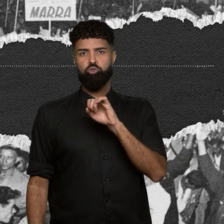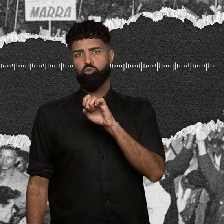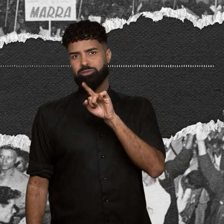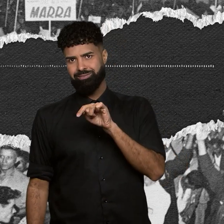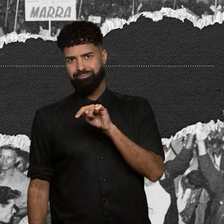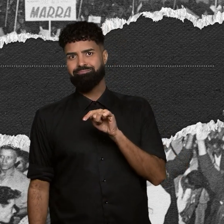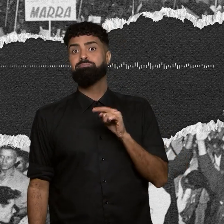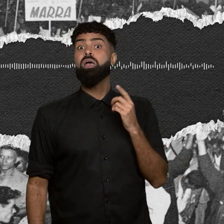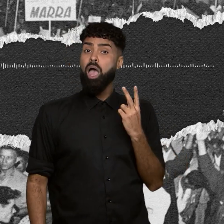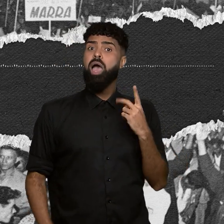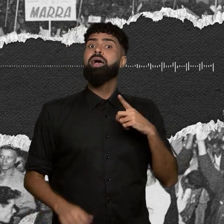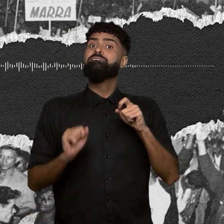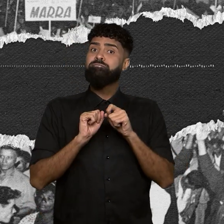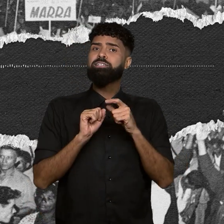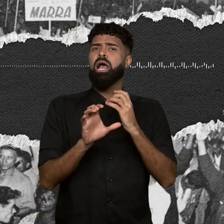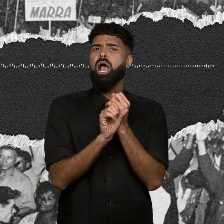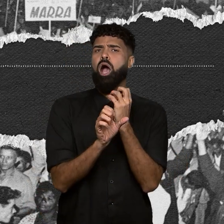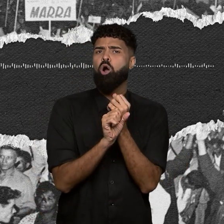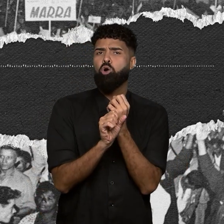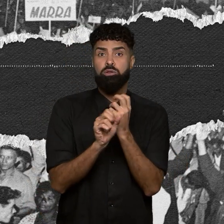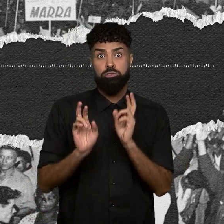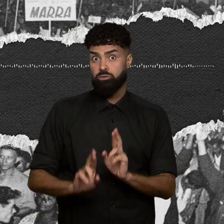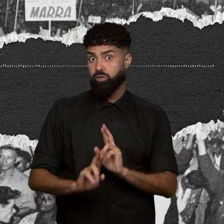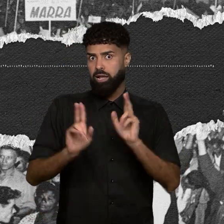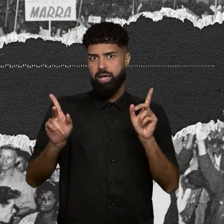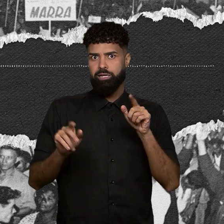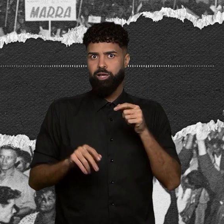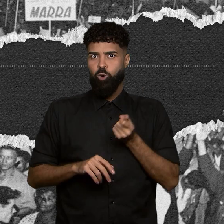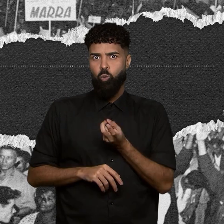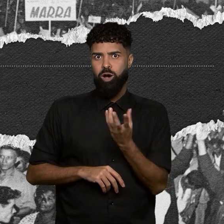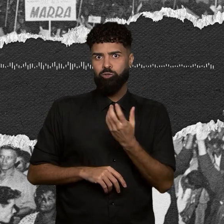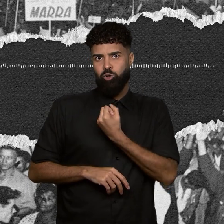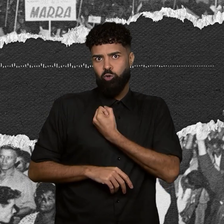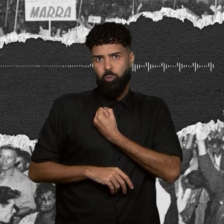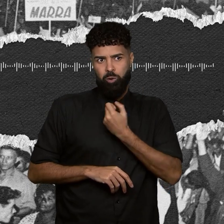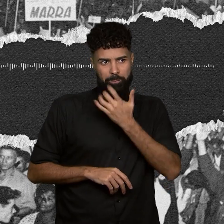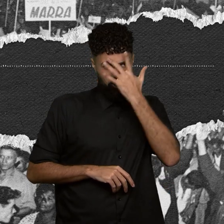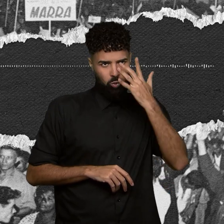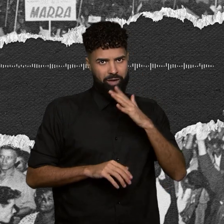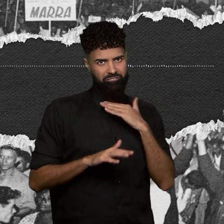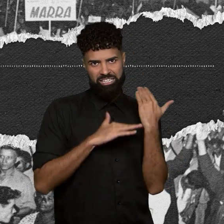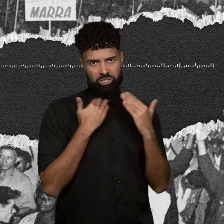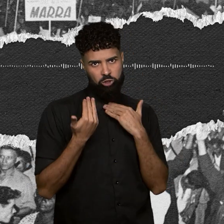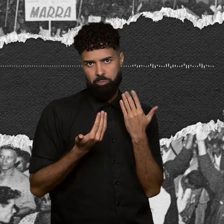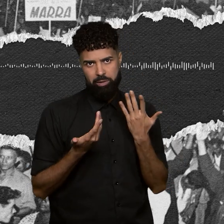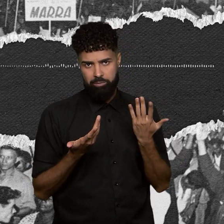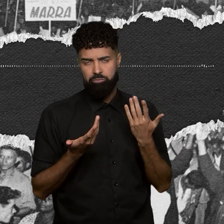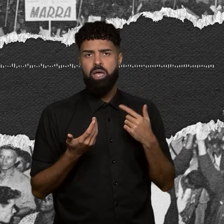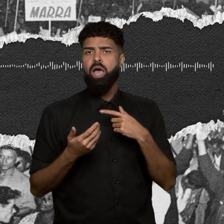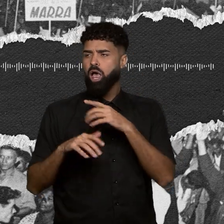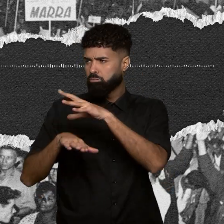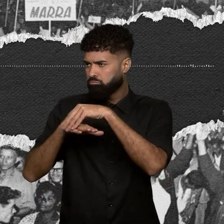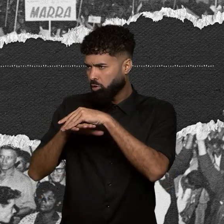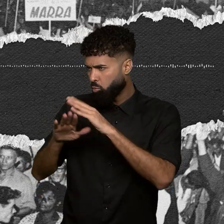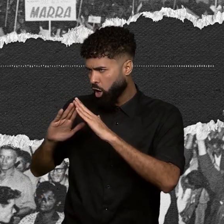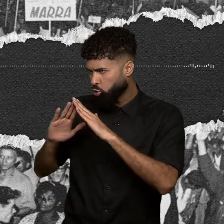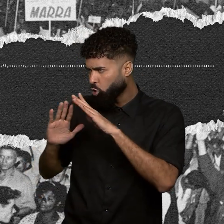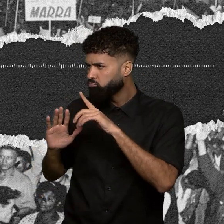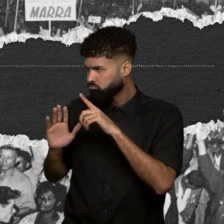Passos, fizeram um cálculo bem diferente do número de vítimas. Eles juntaram os relatos dos moradores, cruzaram com o número de pessoas que